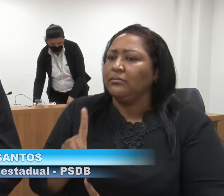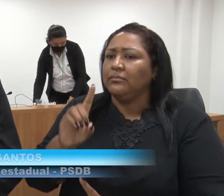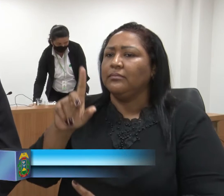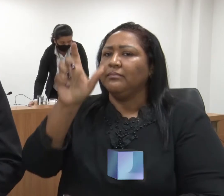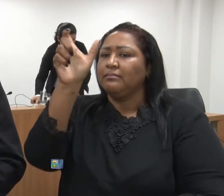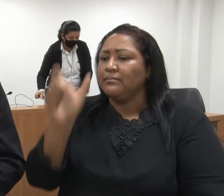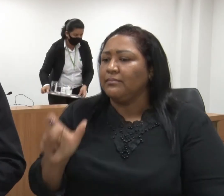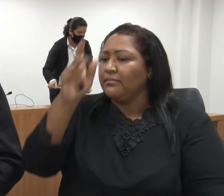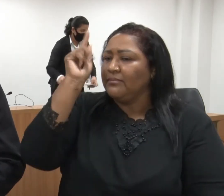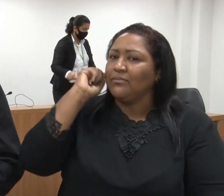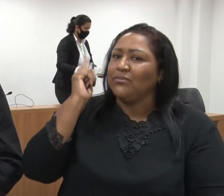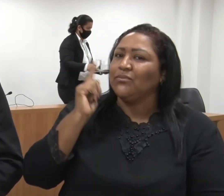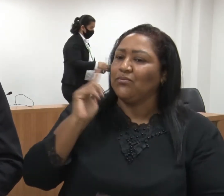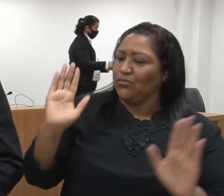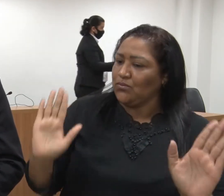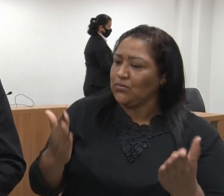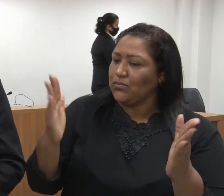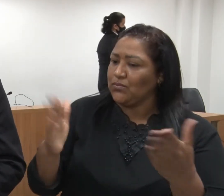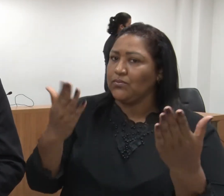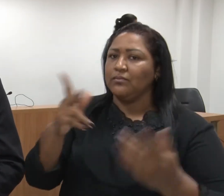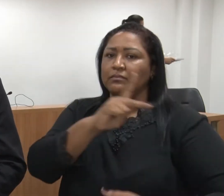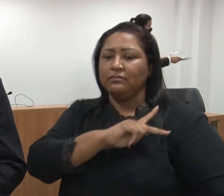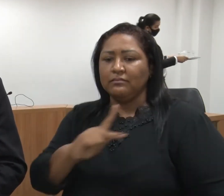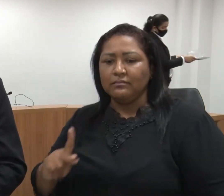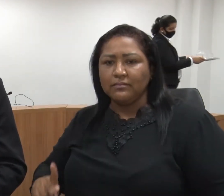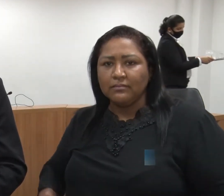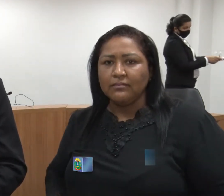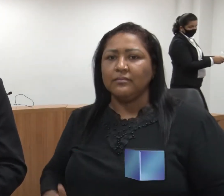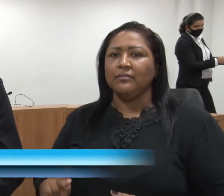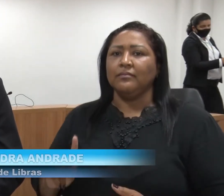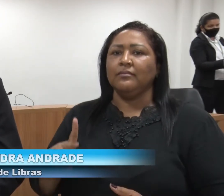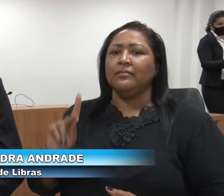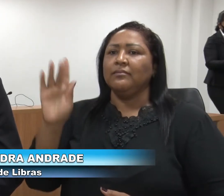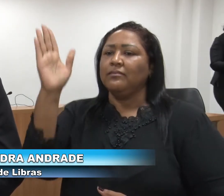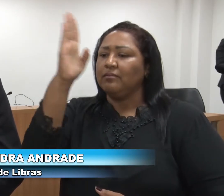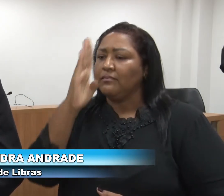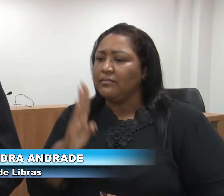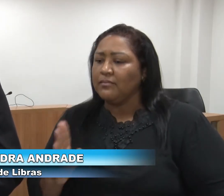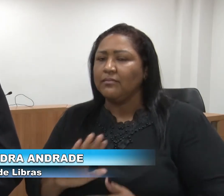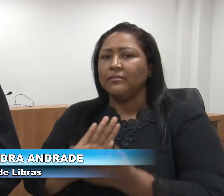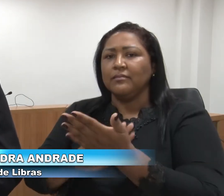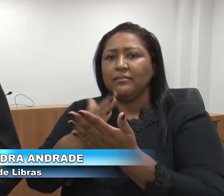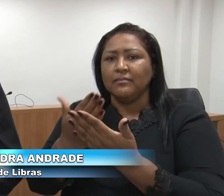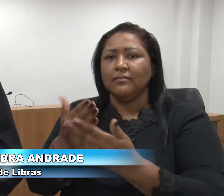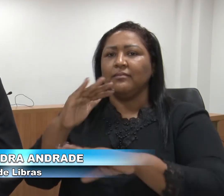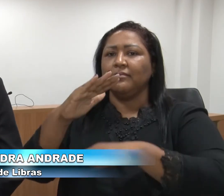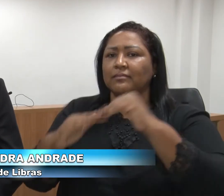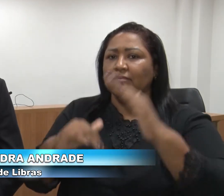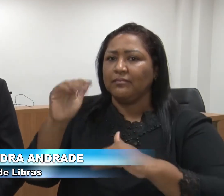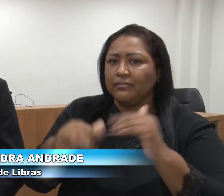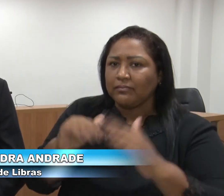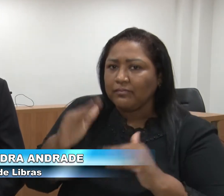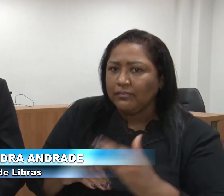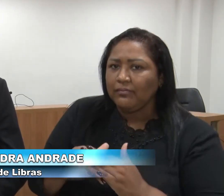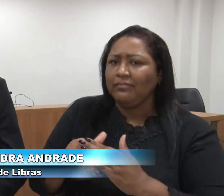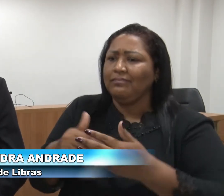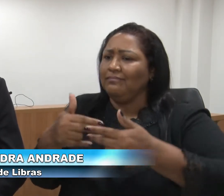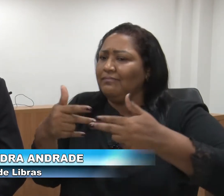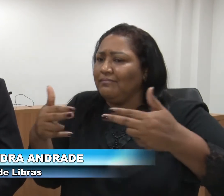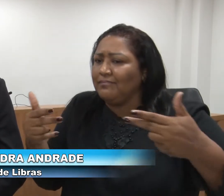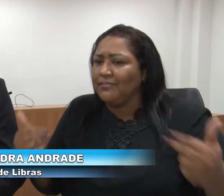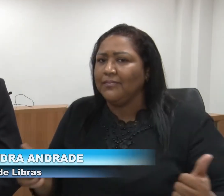participaram. Presidente da Federação Brasileira dos Intérpretes e Tradutores, ex-presidente,